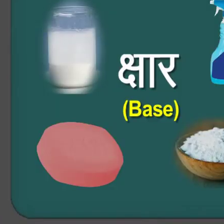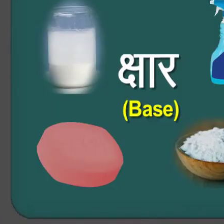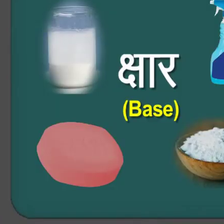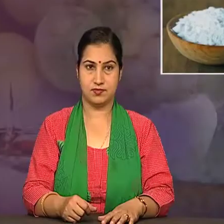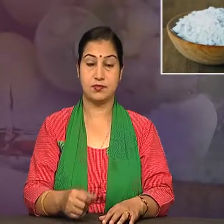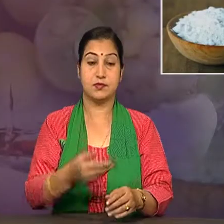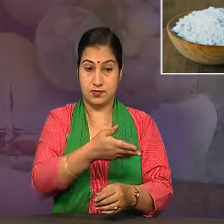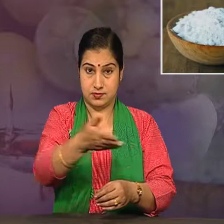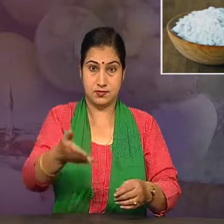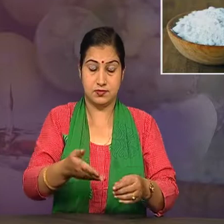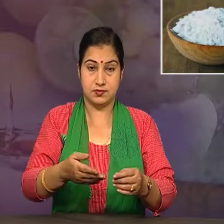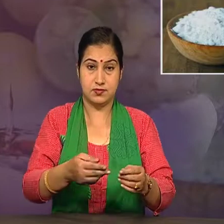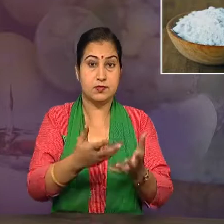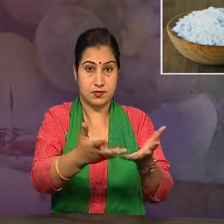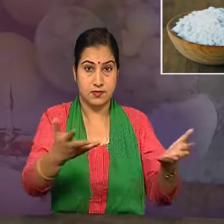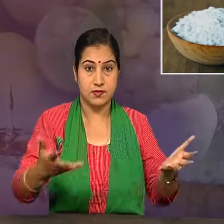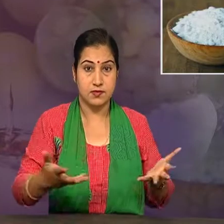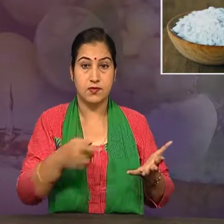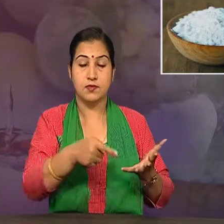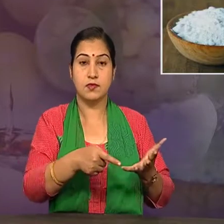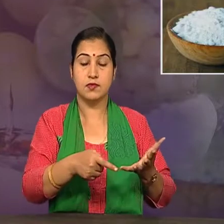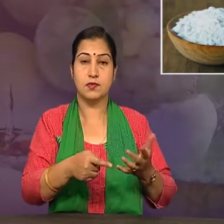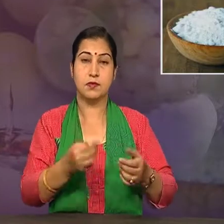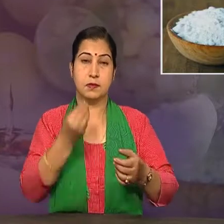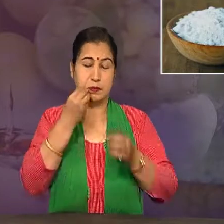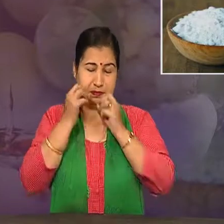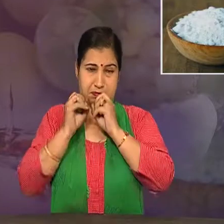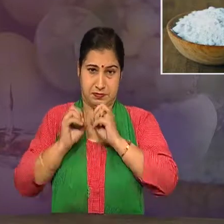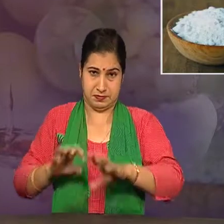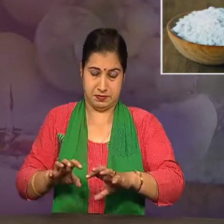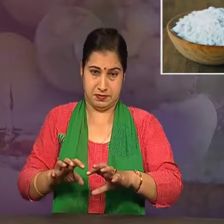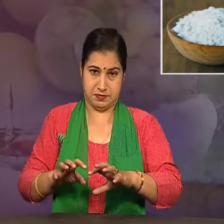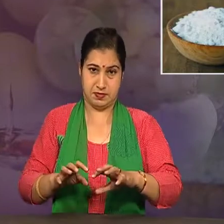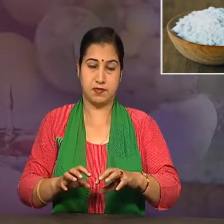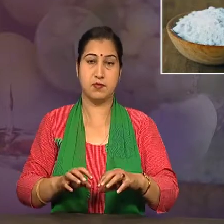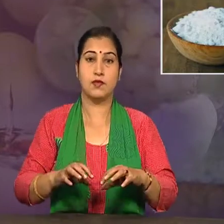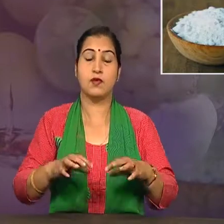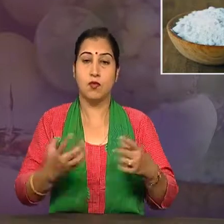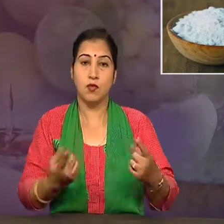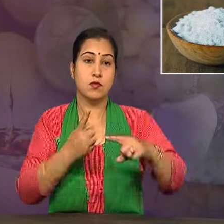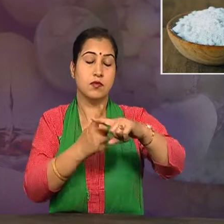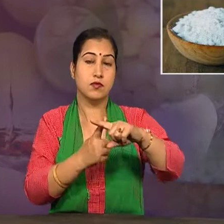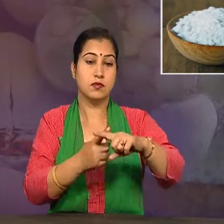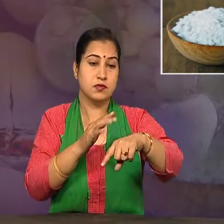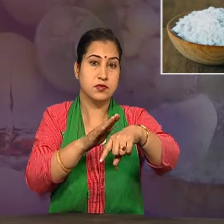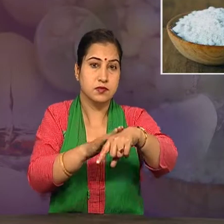ऐसे पदार्थ जिनका स्वाद करवा होता है और इस पर्ष करने पर